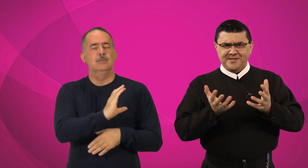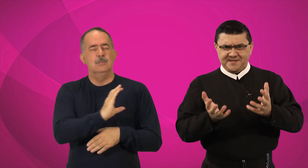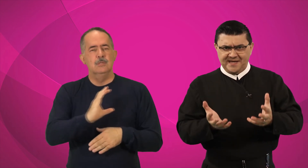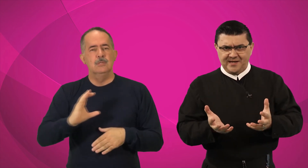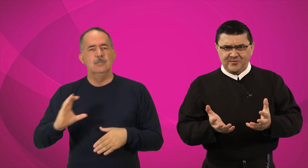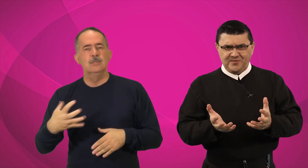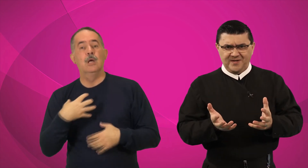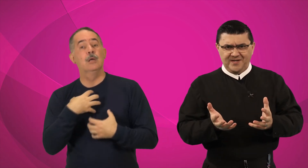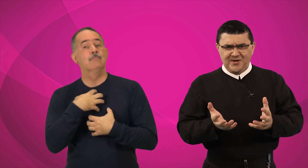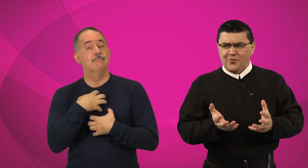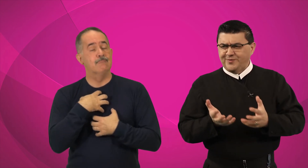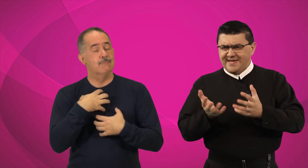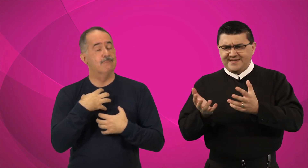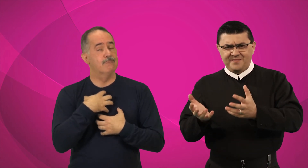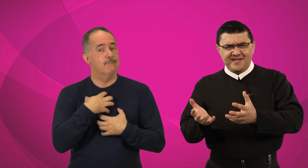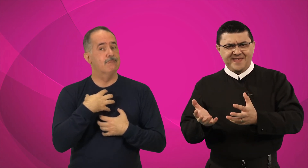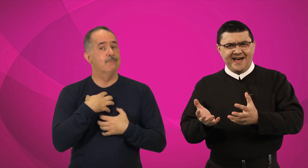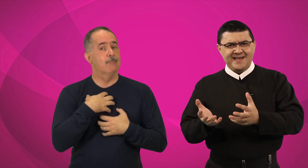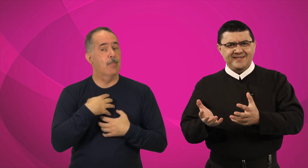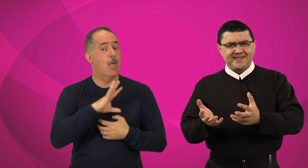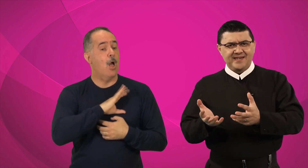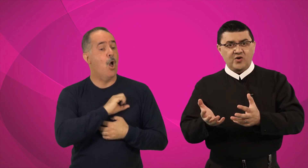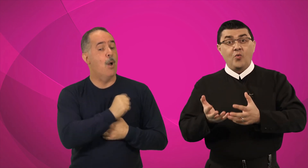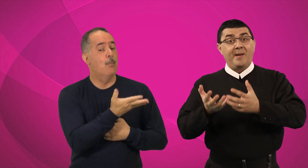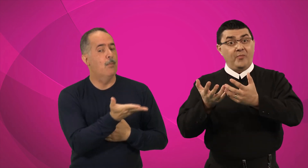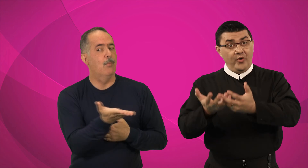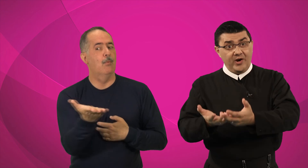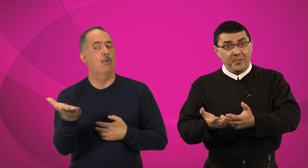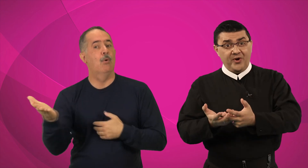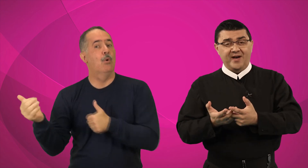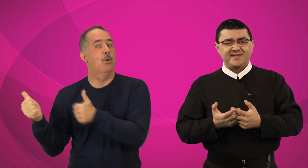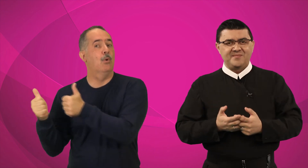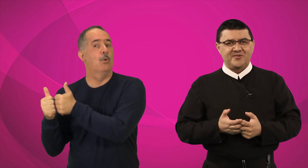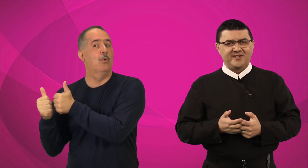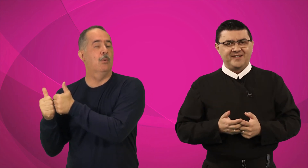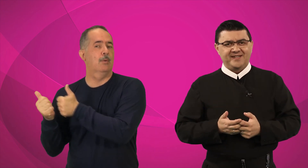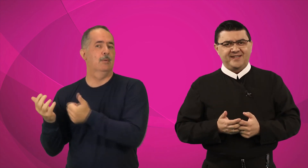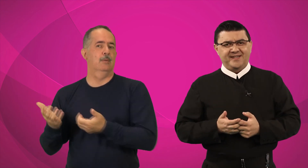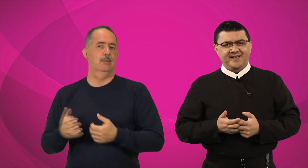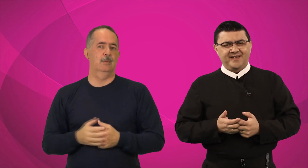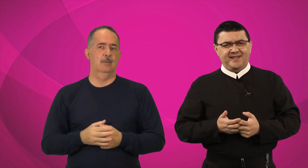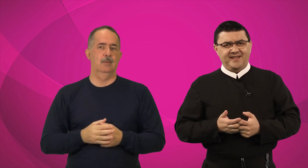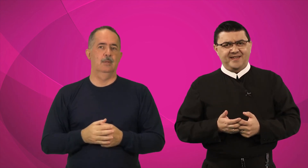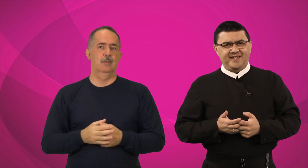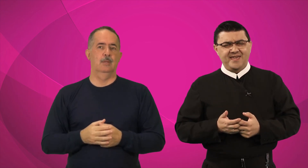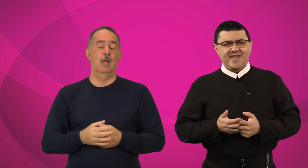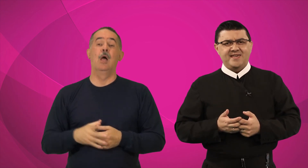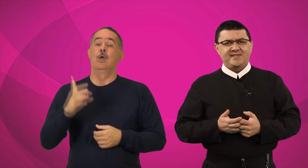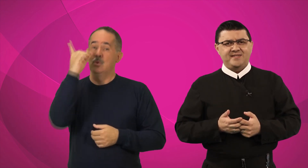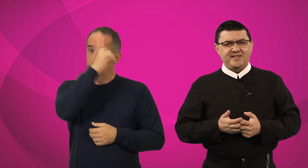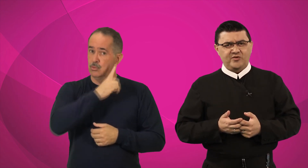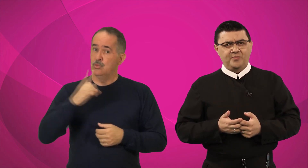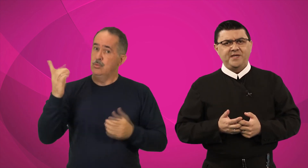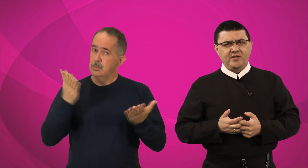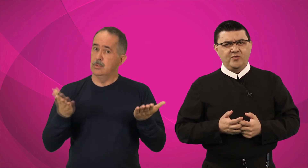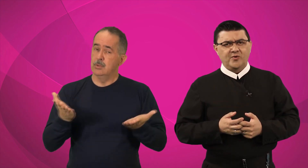cristão, com sensibilidade, com amor ao próximo. Que este domingo